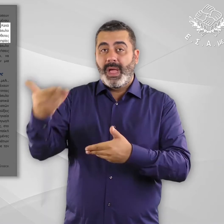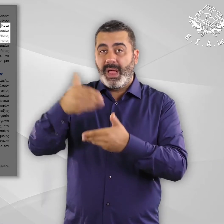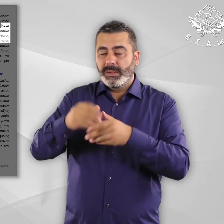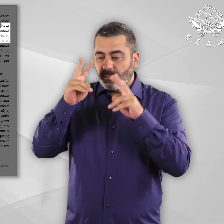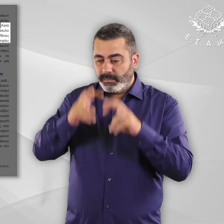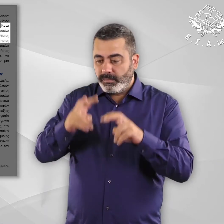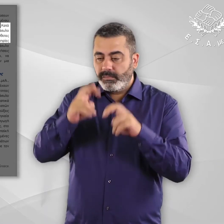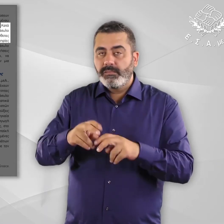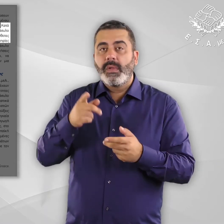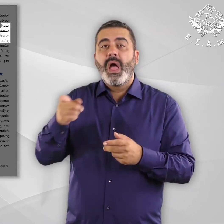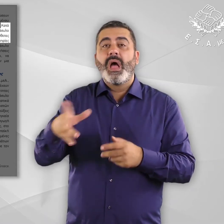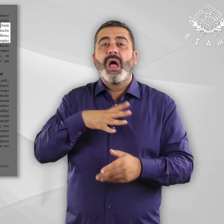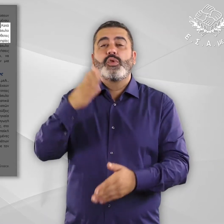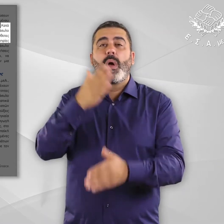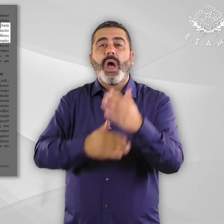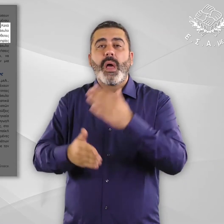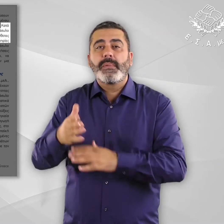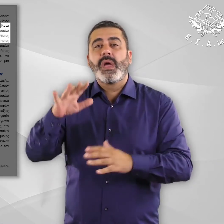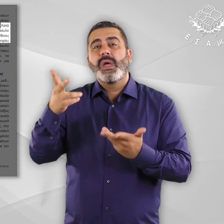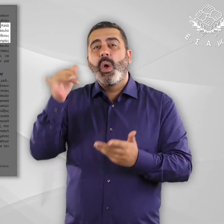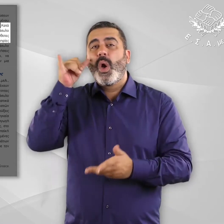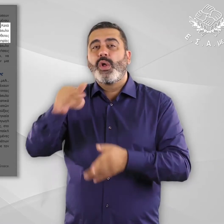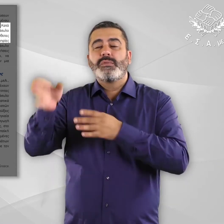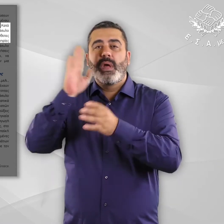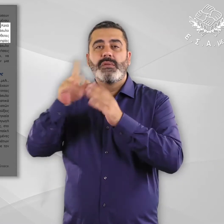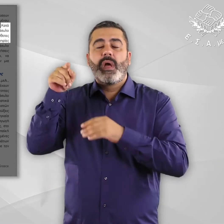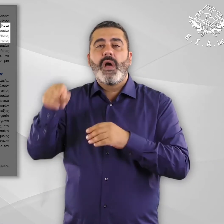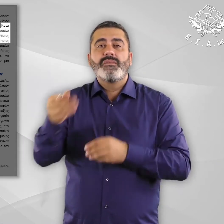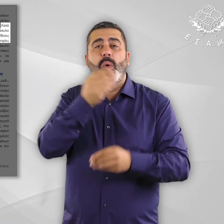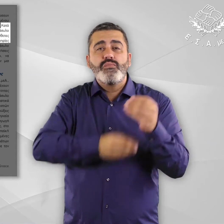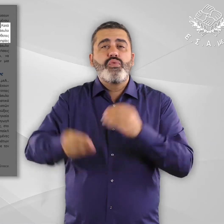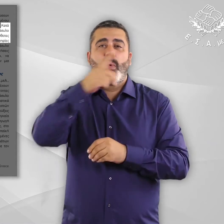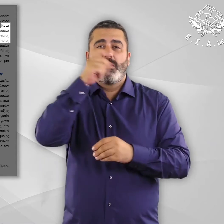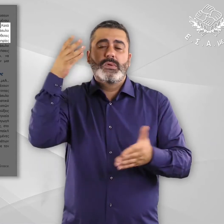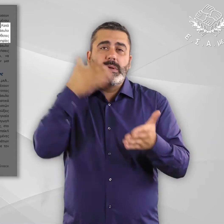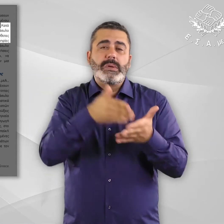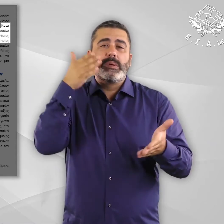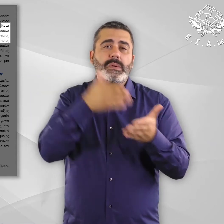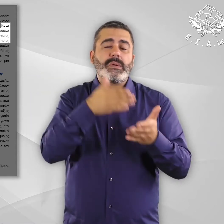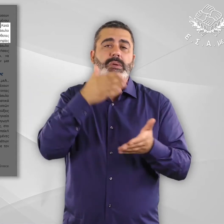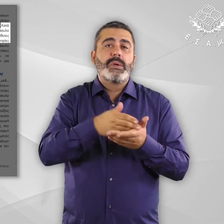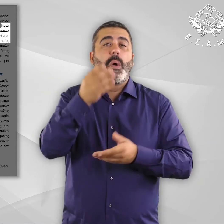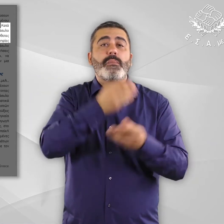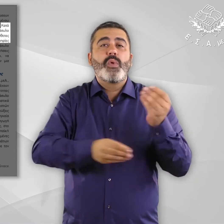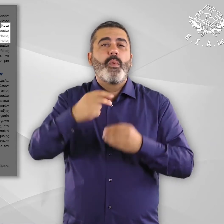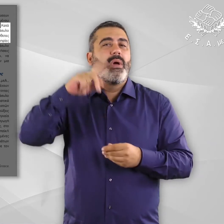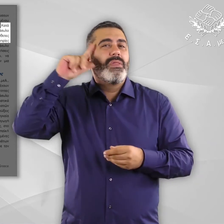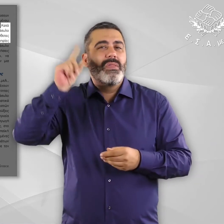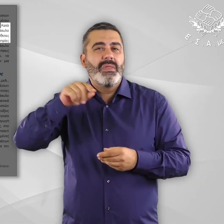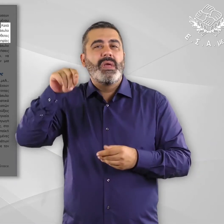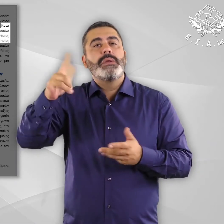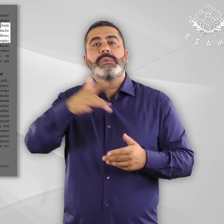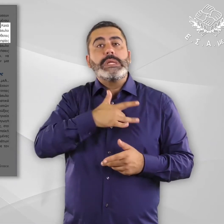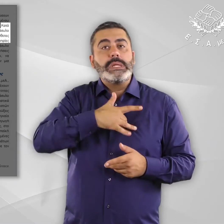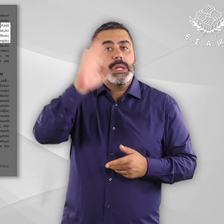ετήσεων ασύλου, οι ετούντες ασύλου με αναπηρία και χρόνιες παθήσεις αντιμετωπίζουν πρόσθετες δυσκολίες και ιδίως οι ετούντες με